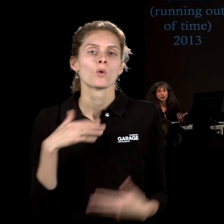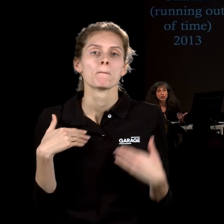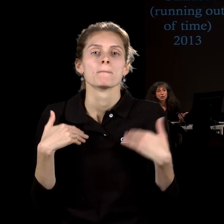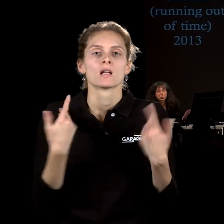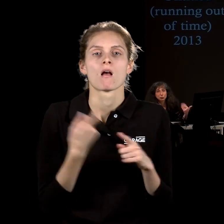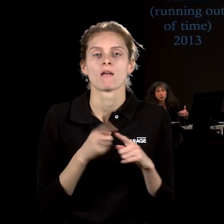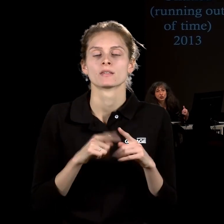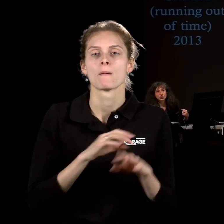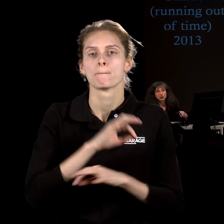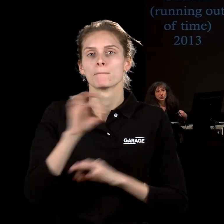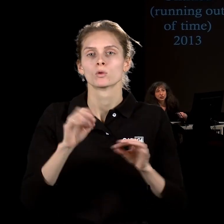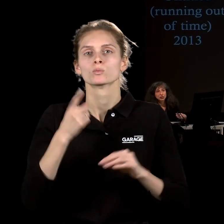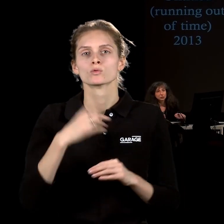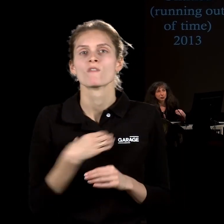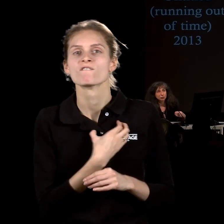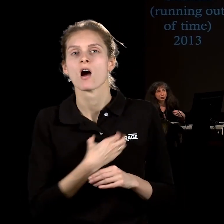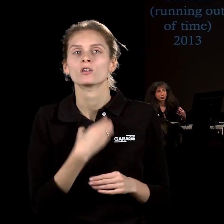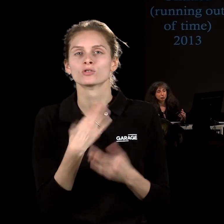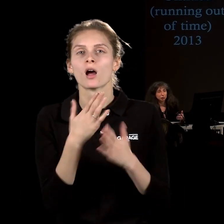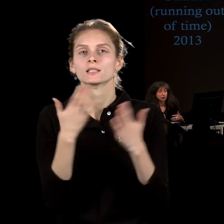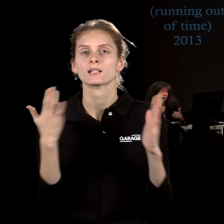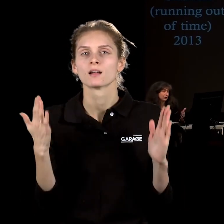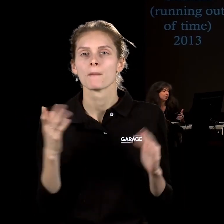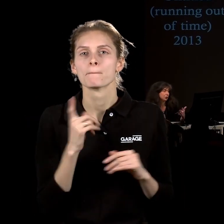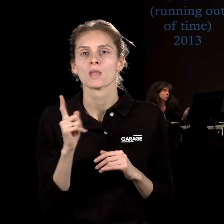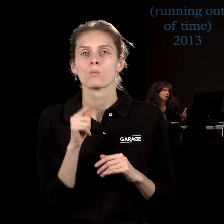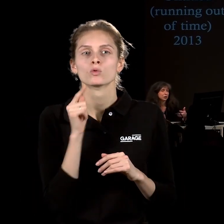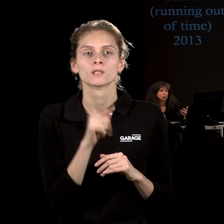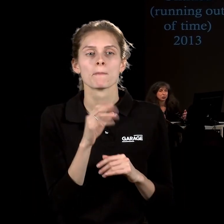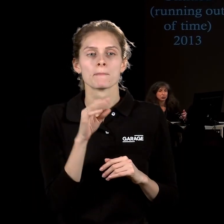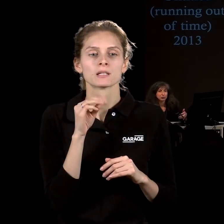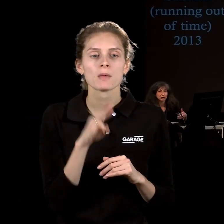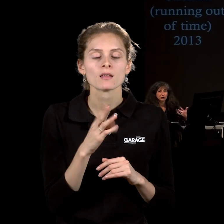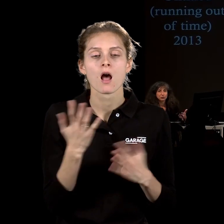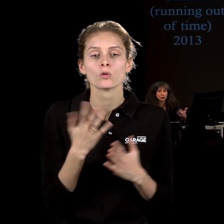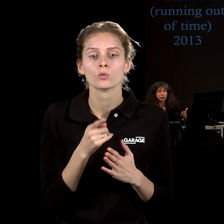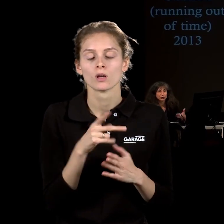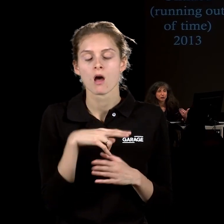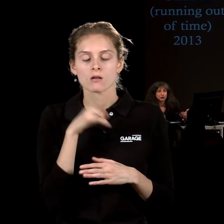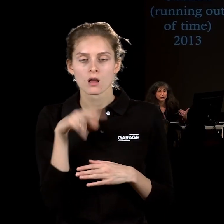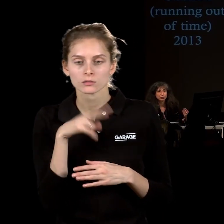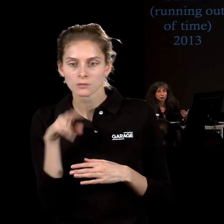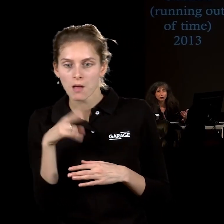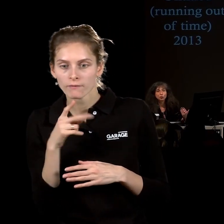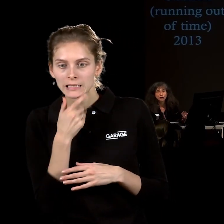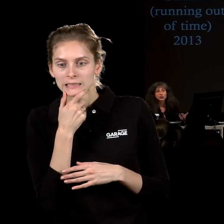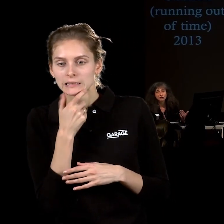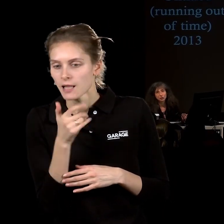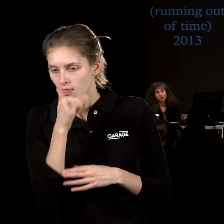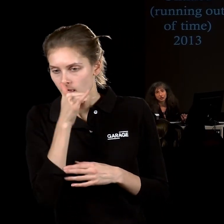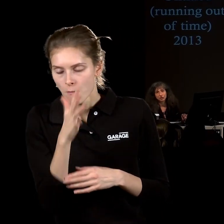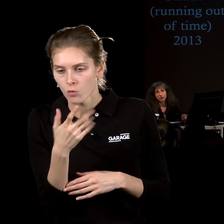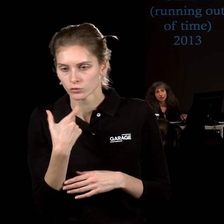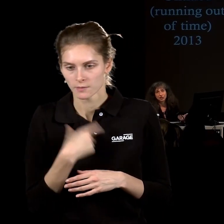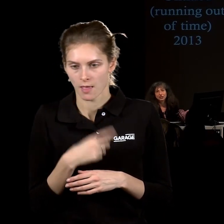проекты, почему важна эта зеркальность, потому что это те предметы, в которых, рассматривая которых, зритель не может не увидеть